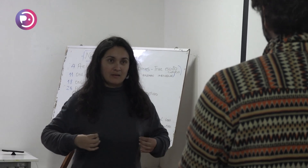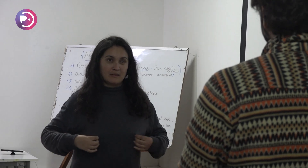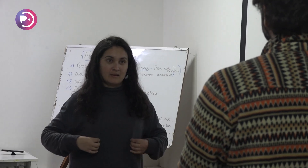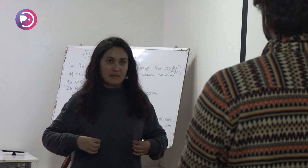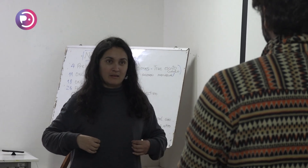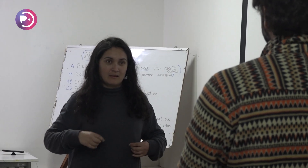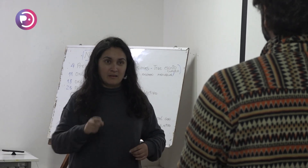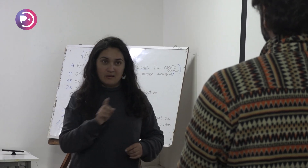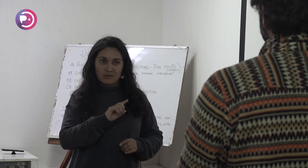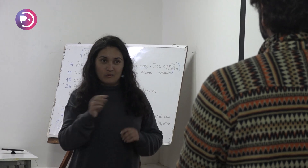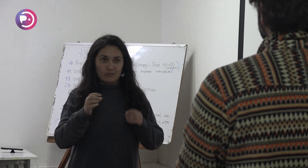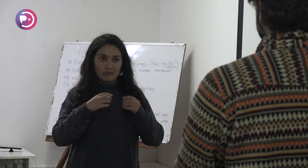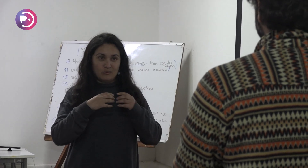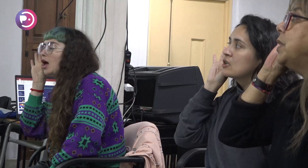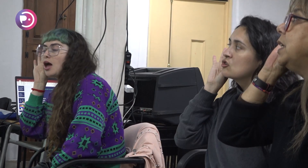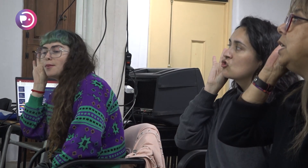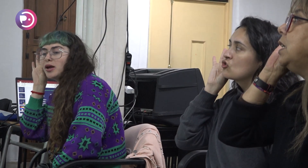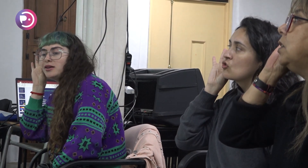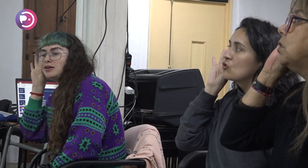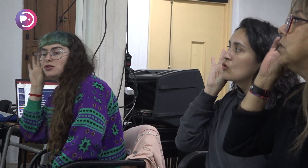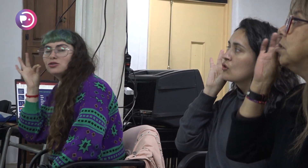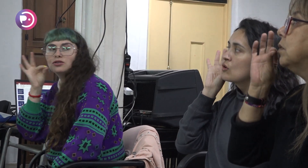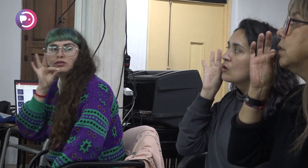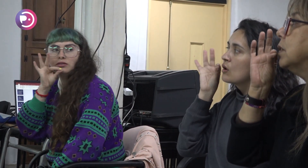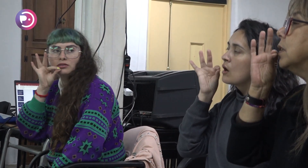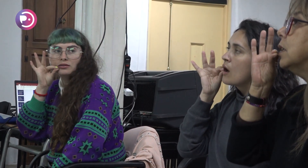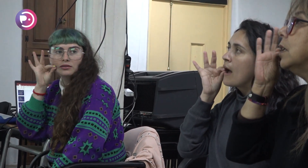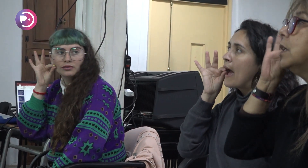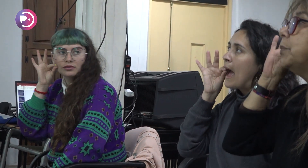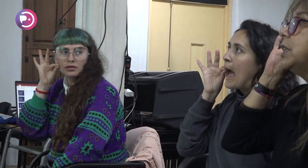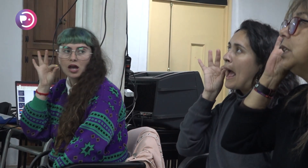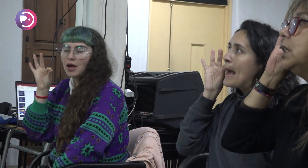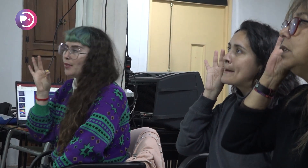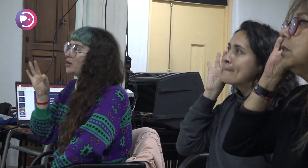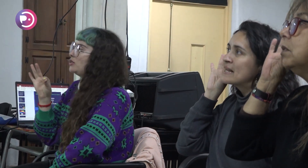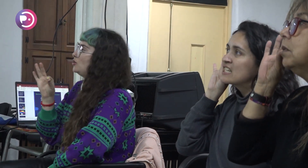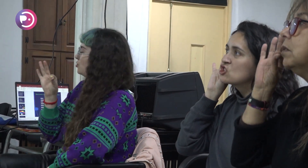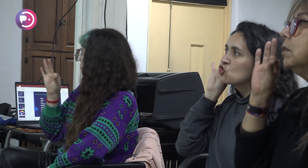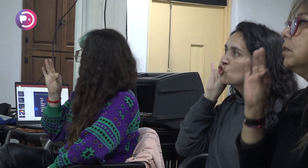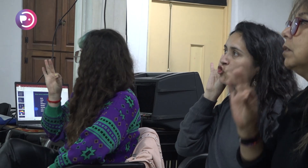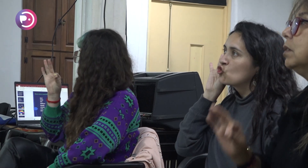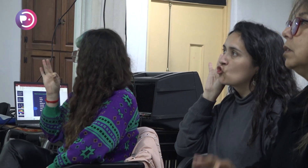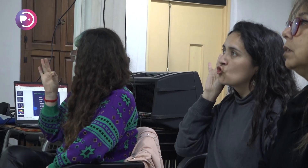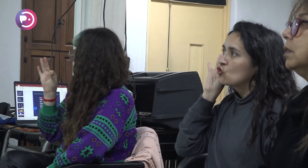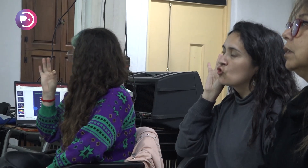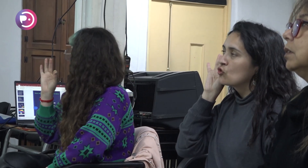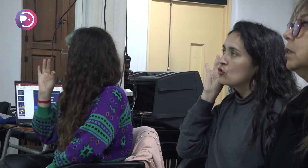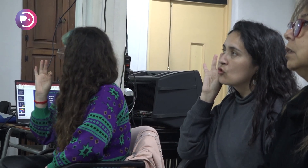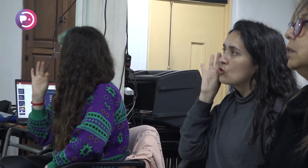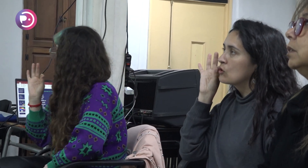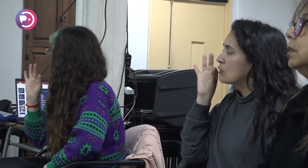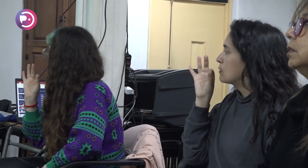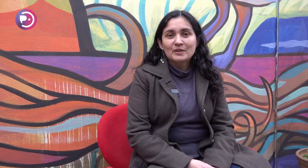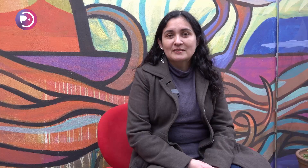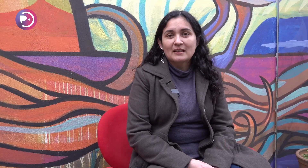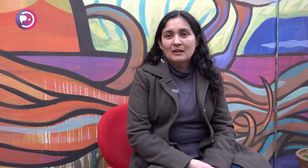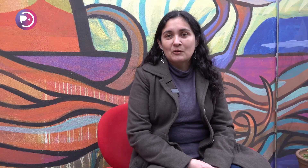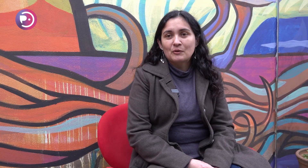acercarse un poco más y entender que la condición que tienen mi hija y las personas sordas no es algo